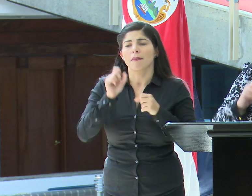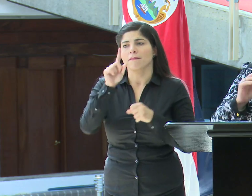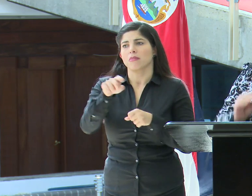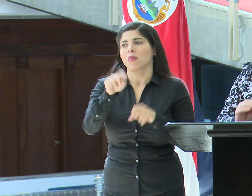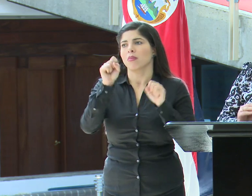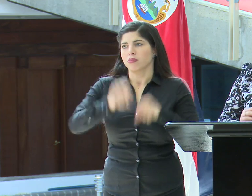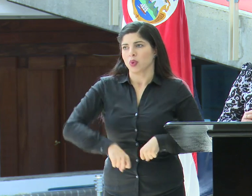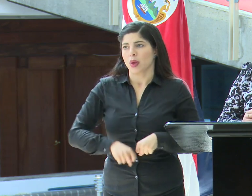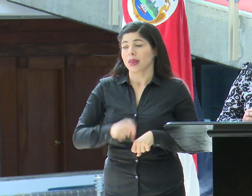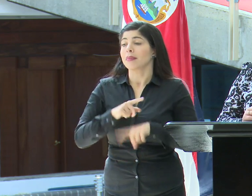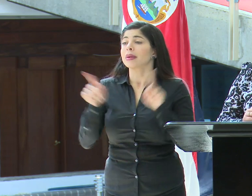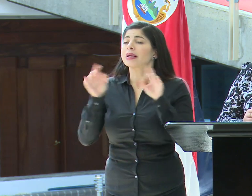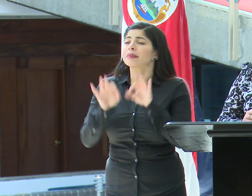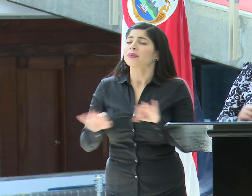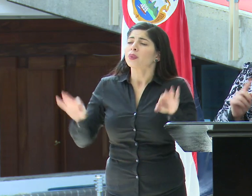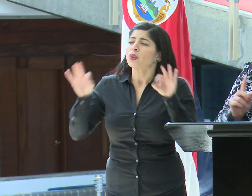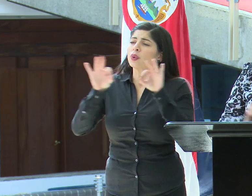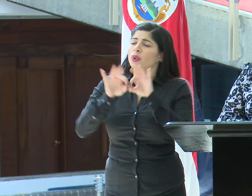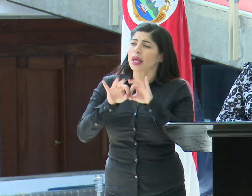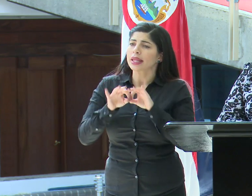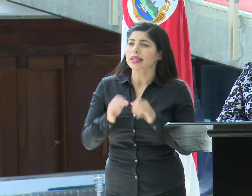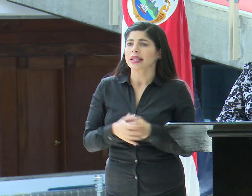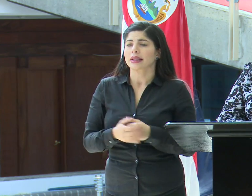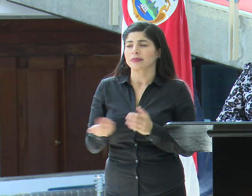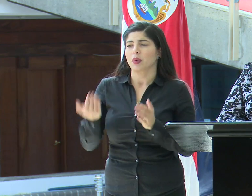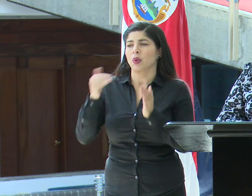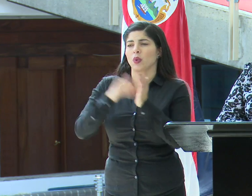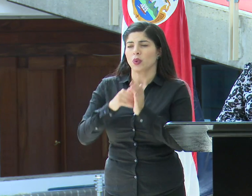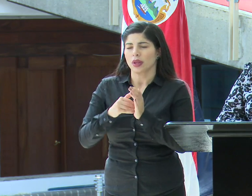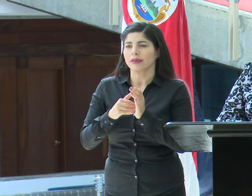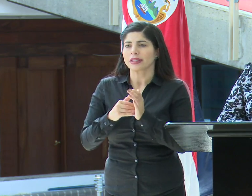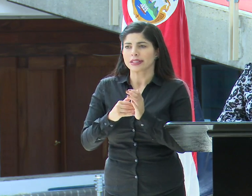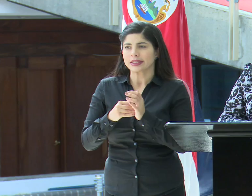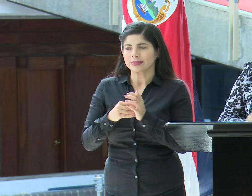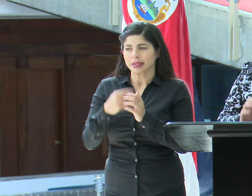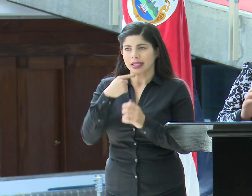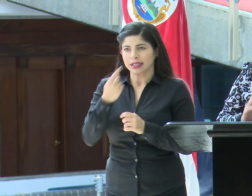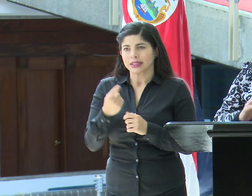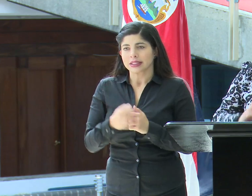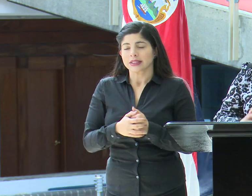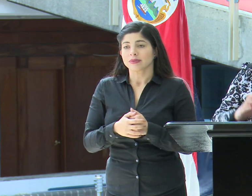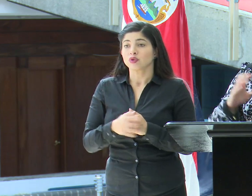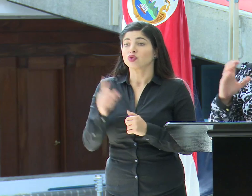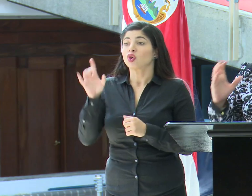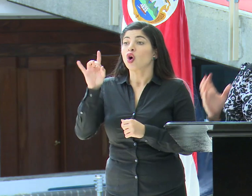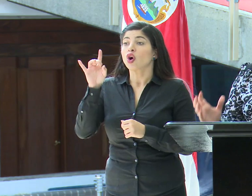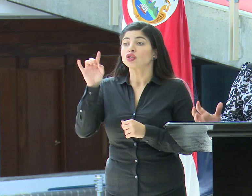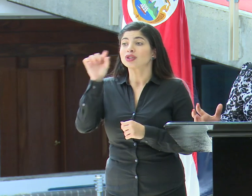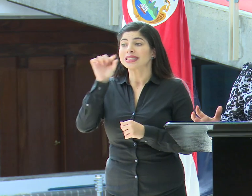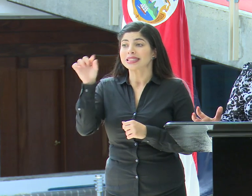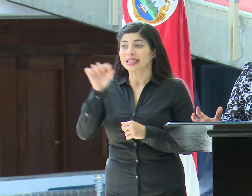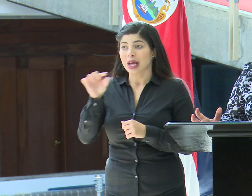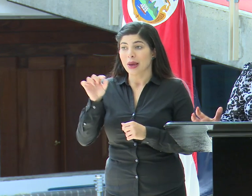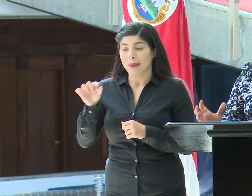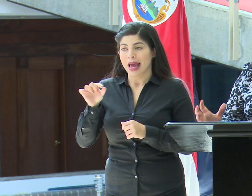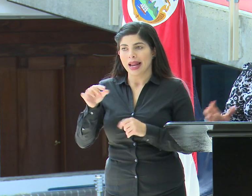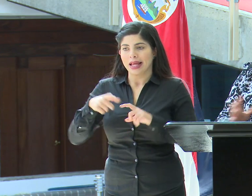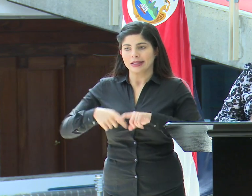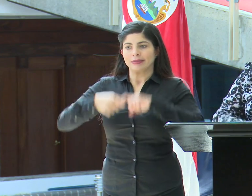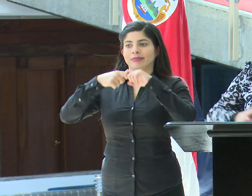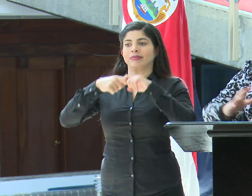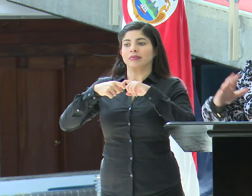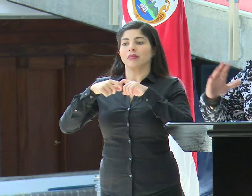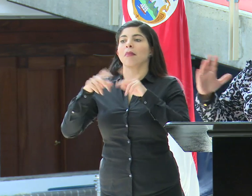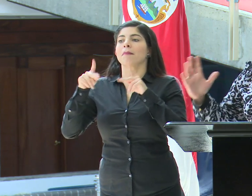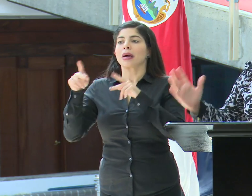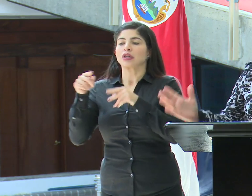Pero es importante, y volver a decirlo, son ocho semanas en las que las personas van a